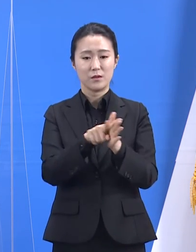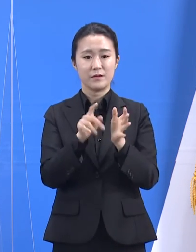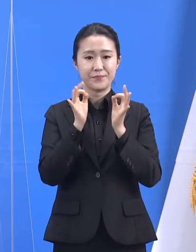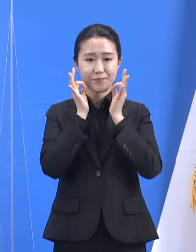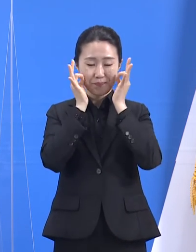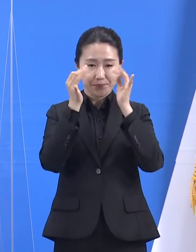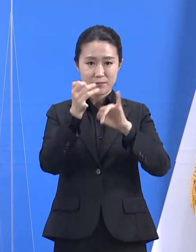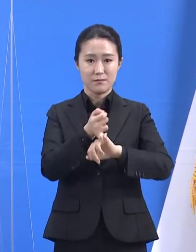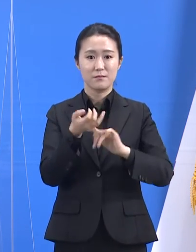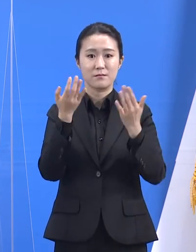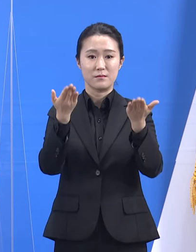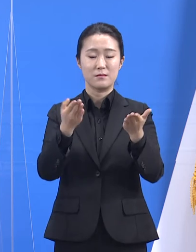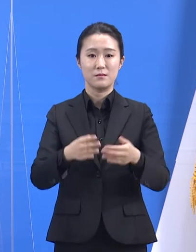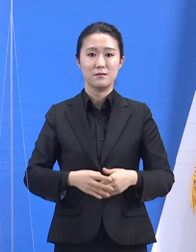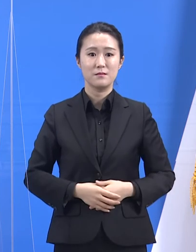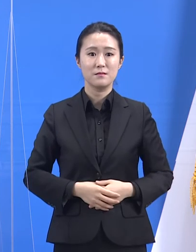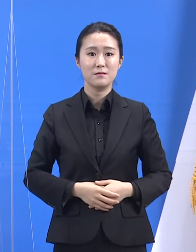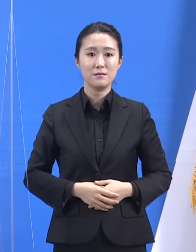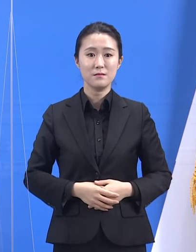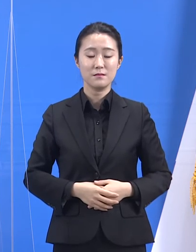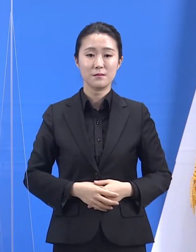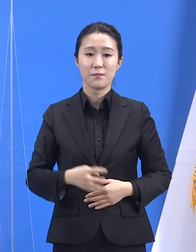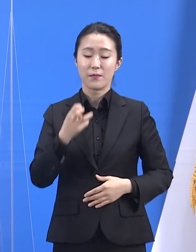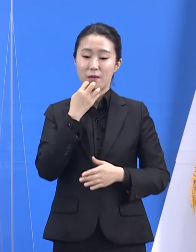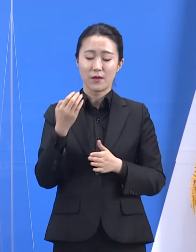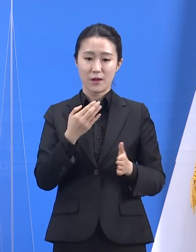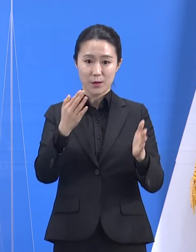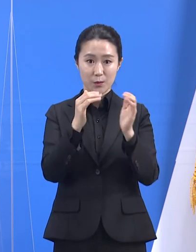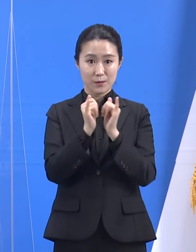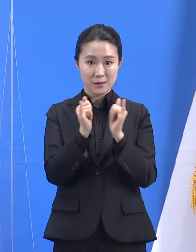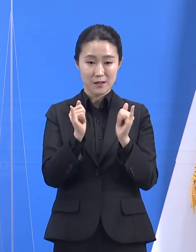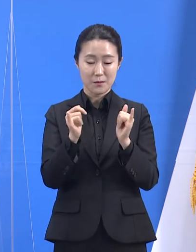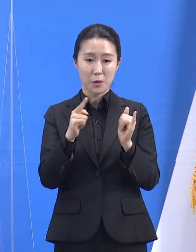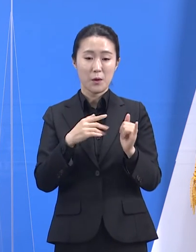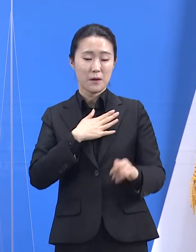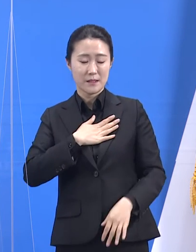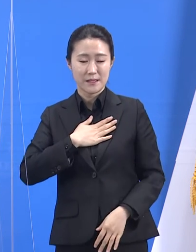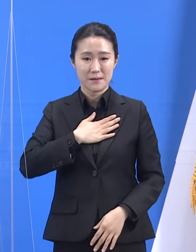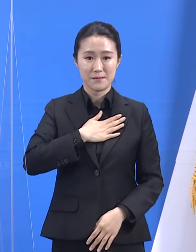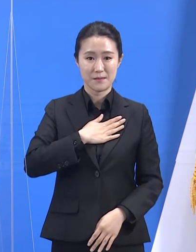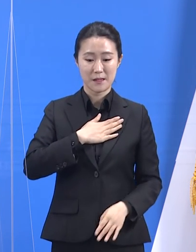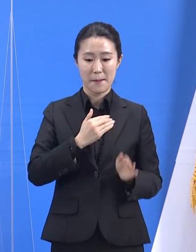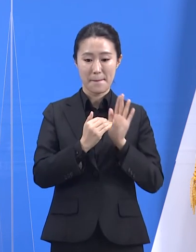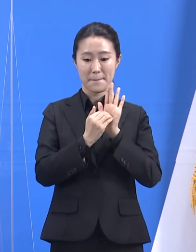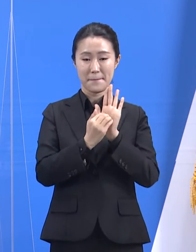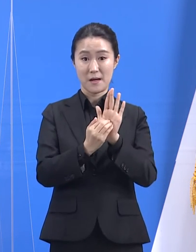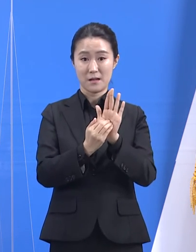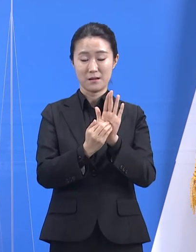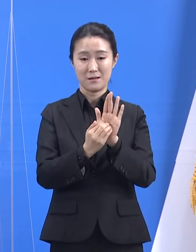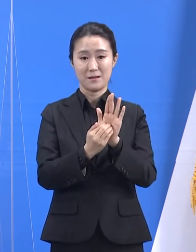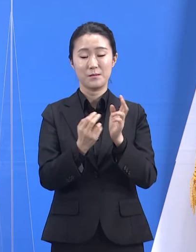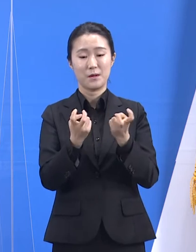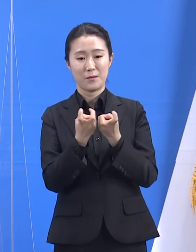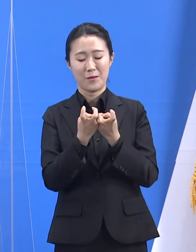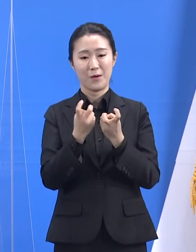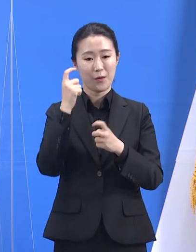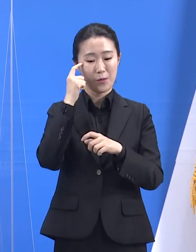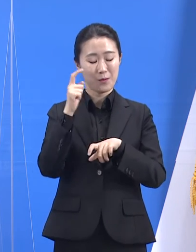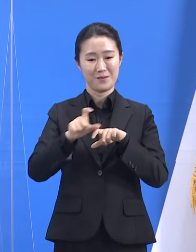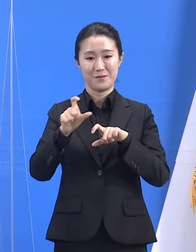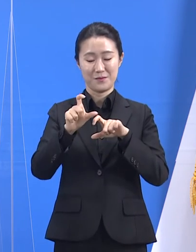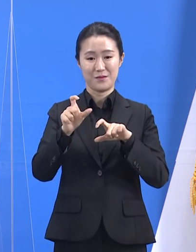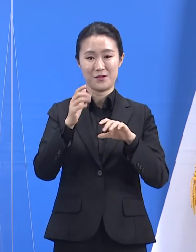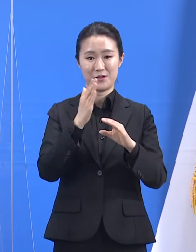도민들을 위한 심리적 방역 프로그램도 체계화하고 있습니다. 코로나19 진단을 받으면 당사자는 많은